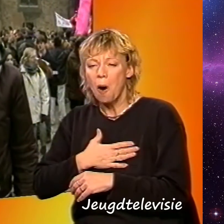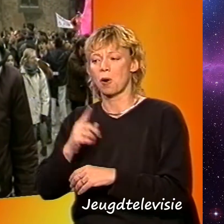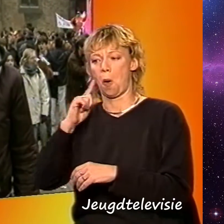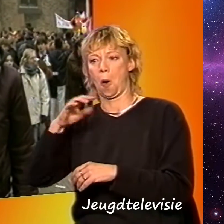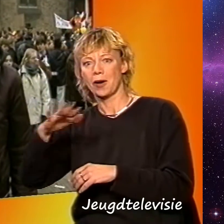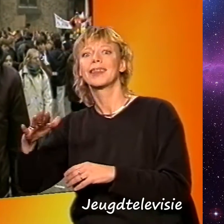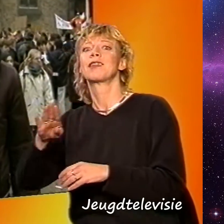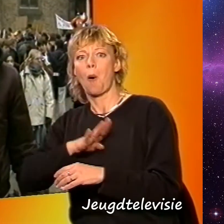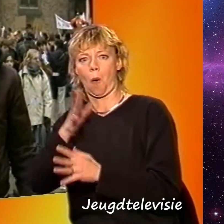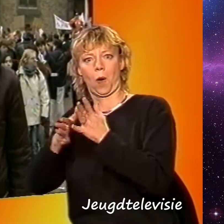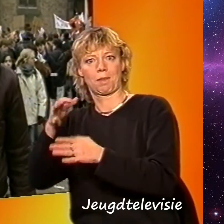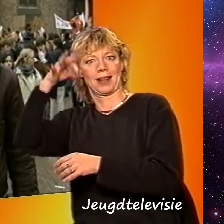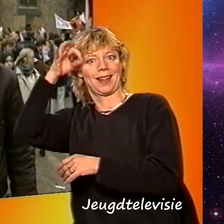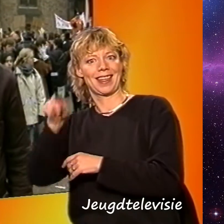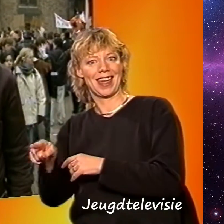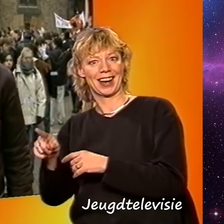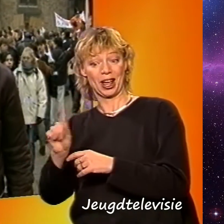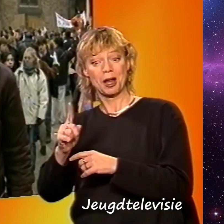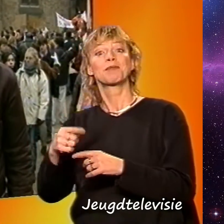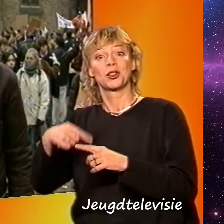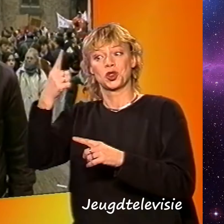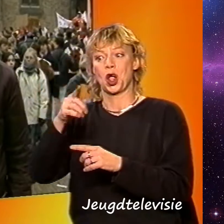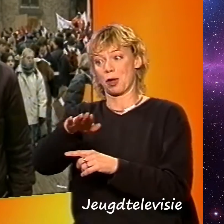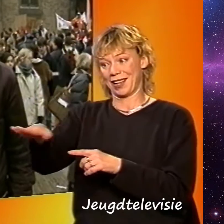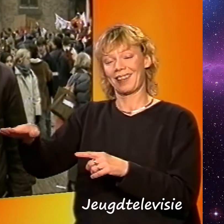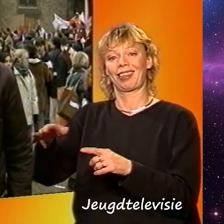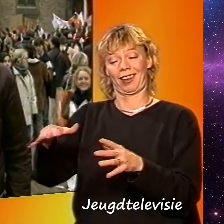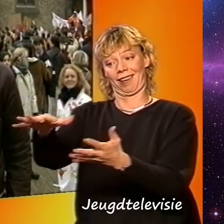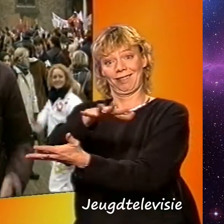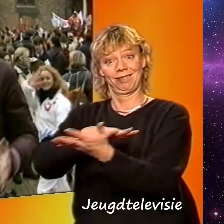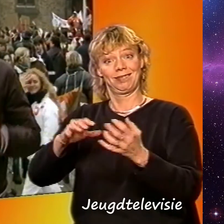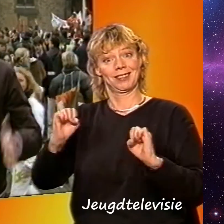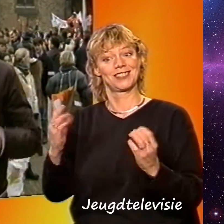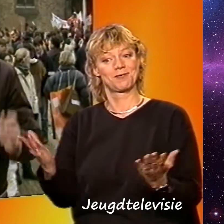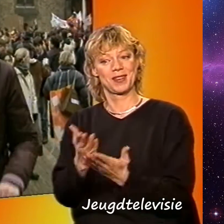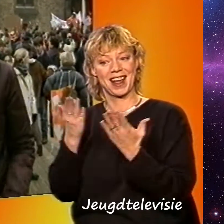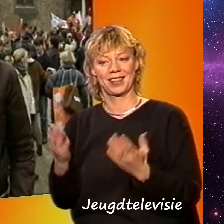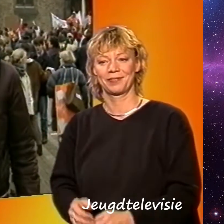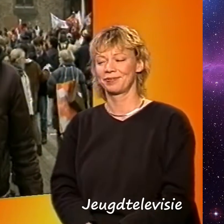die gebarentaal gaan leren. Hebben ze nog meer kinderen om mee te spelen. En eh...